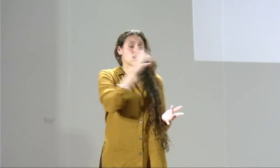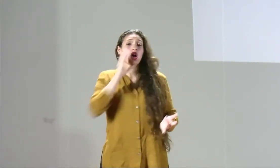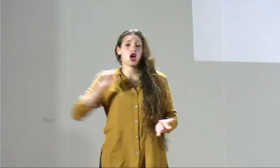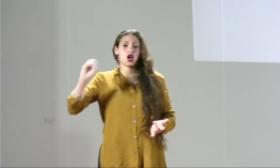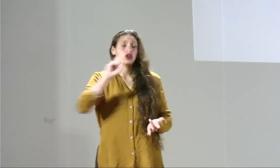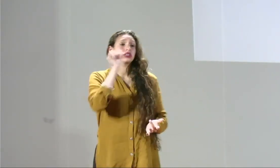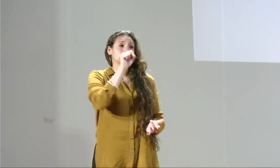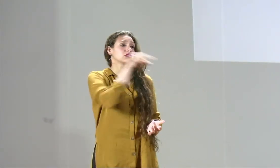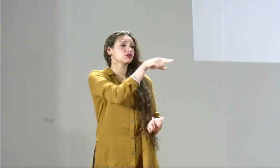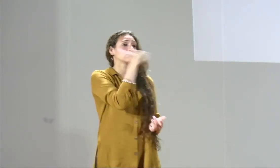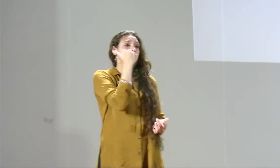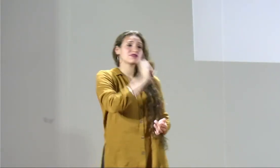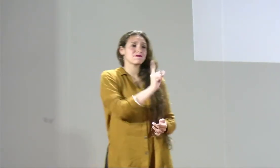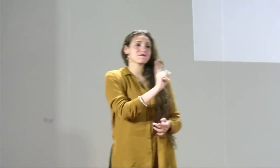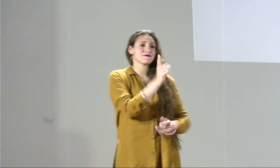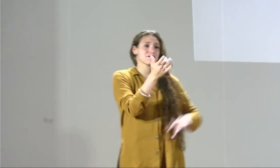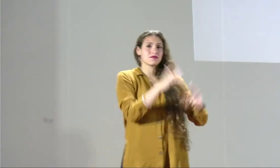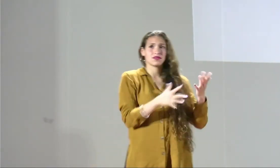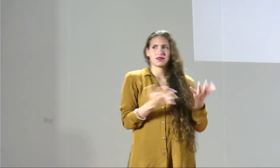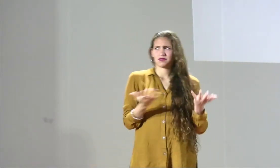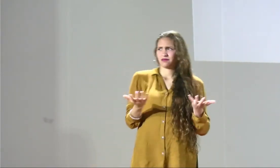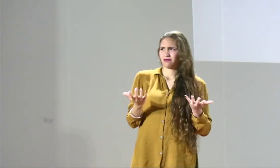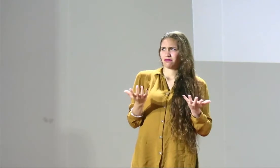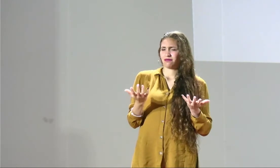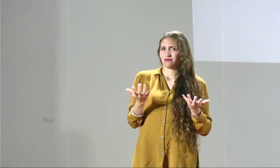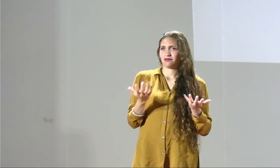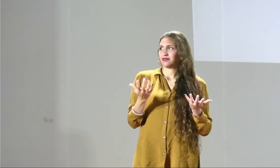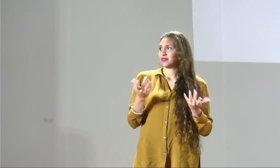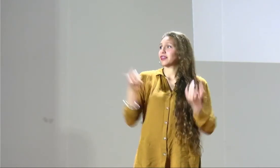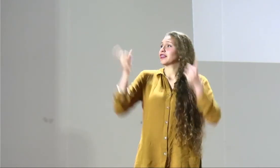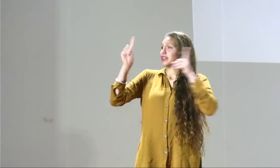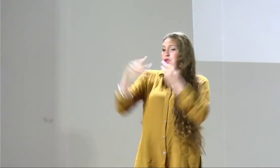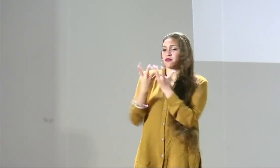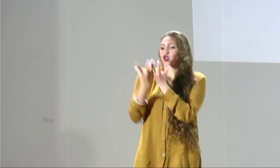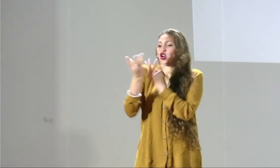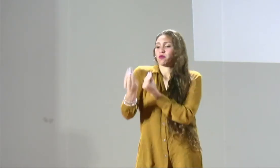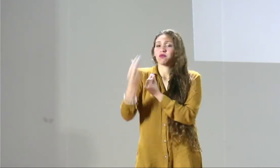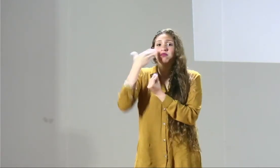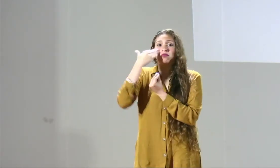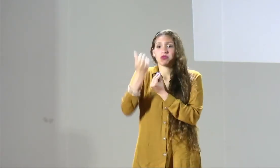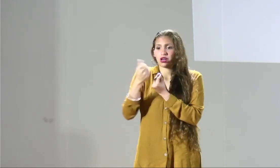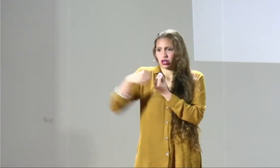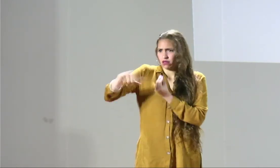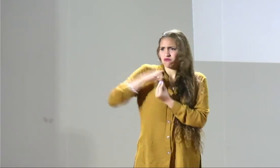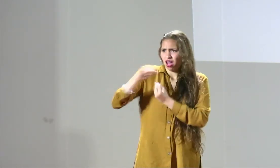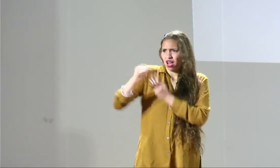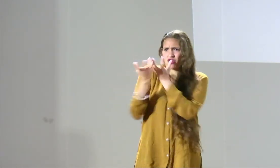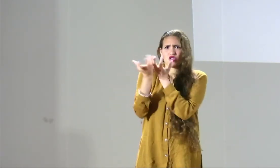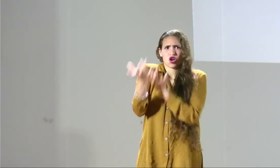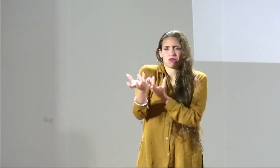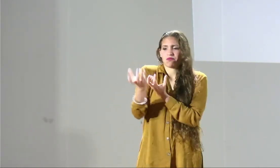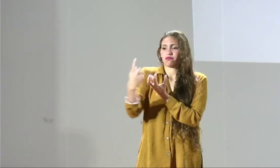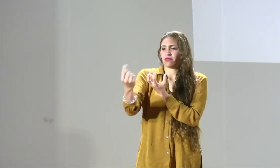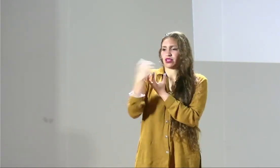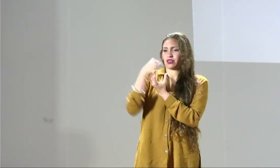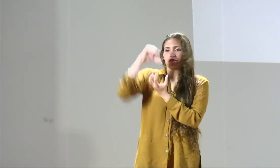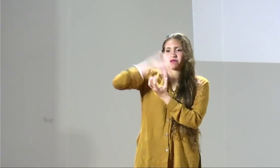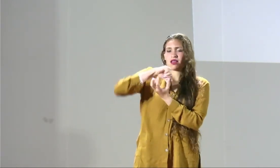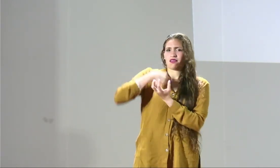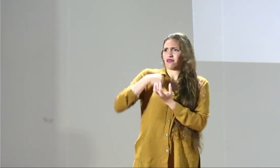necesidad o queremos estar con múltiples parejas o queremos tener múltiples relaciones sexuales, se nos es mal visto. Pero, ¿por